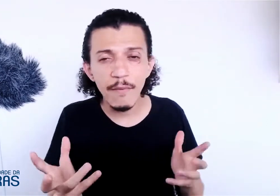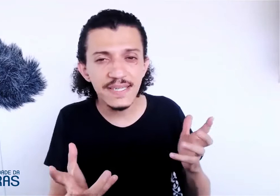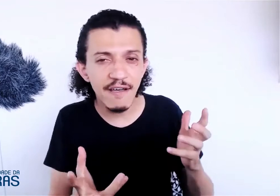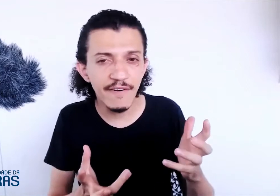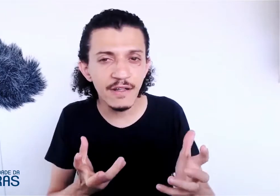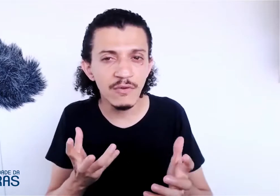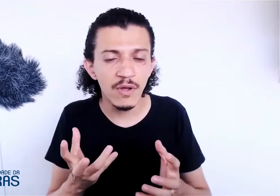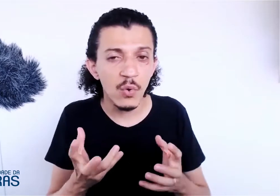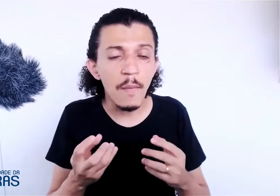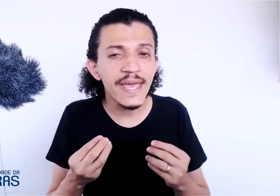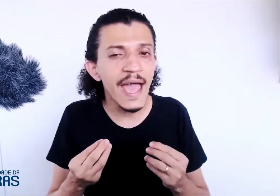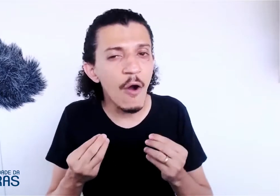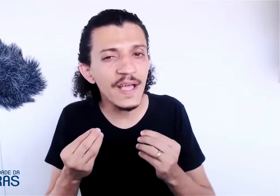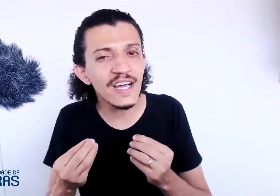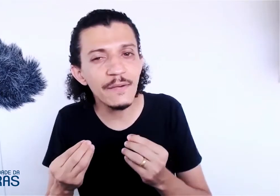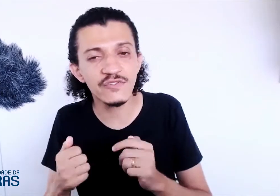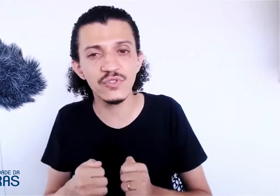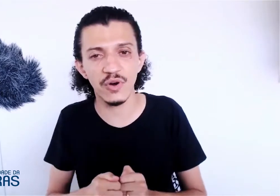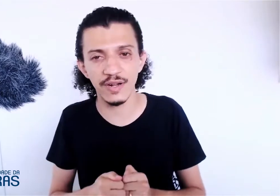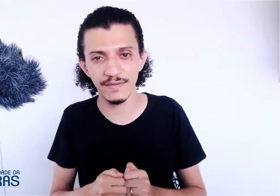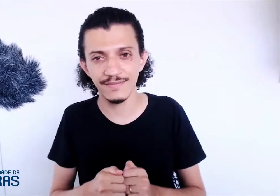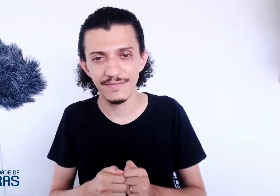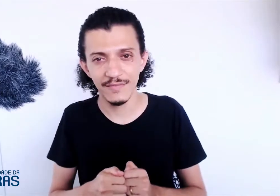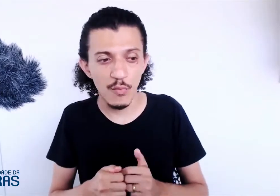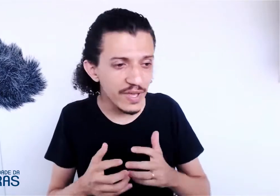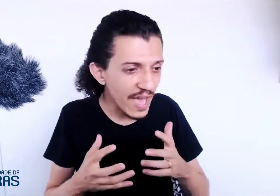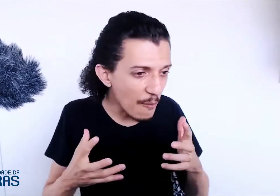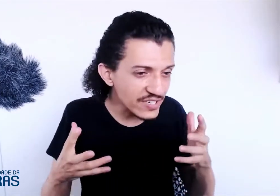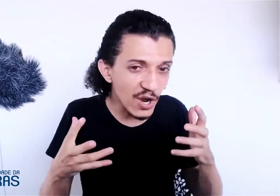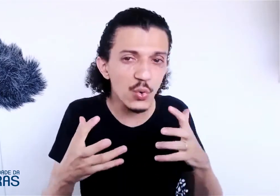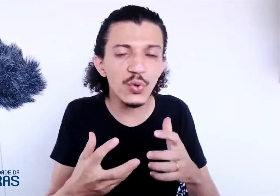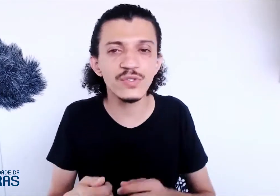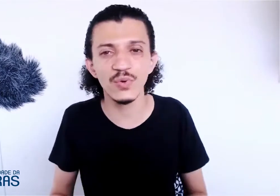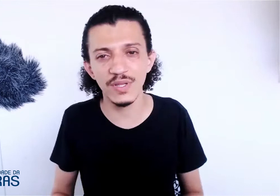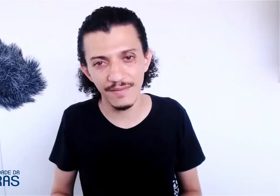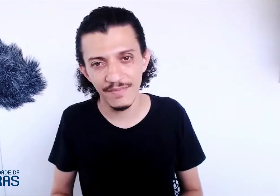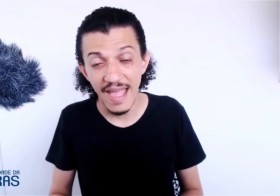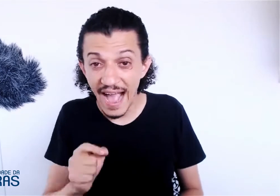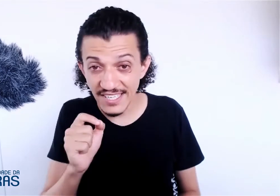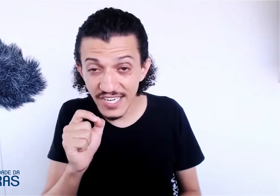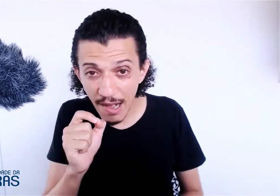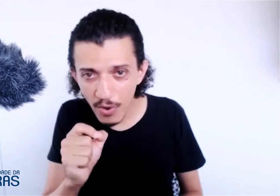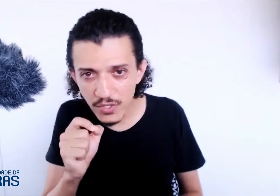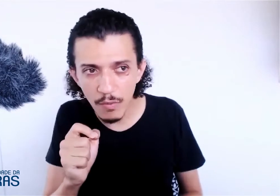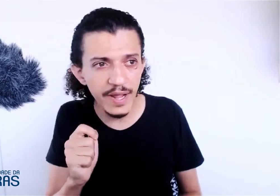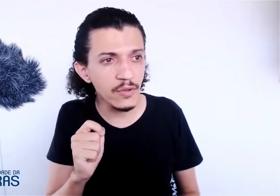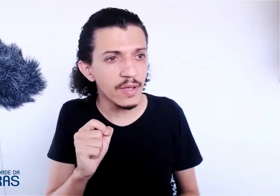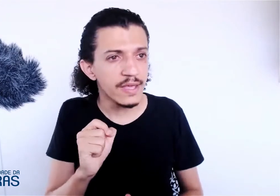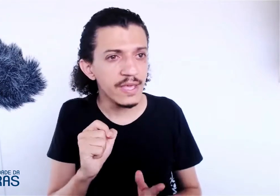observando como que realmente a Libras funciona, como que realmente a cultura é surda. A gente acabou descobrindo que